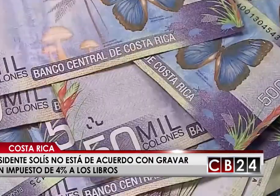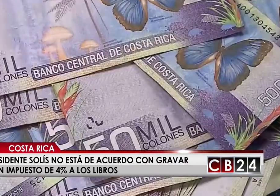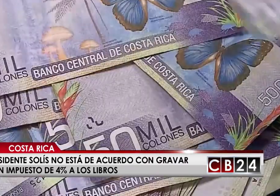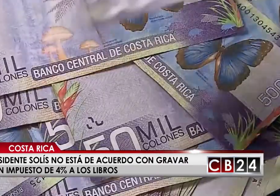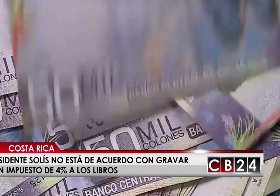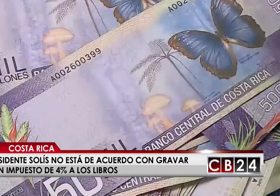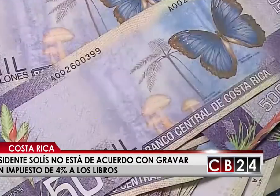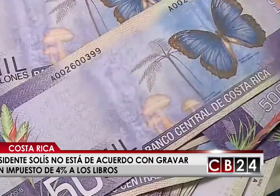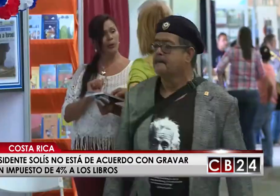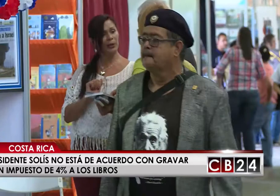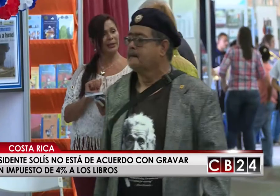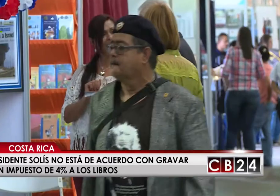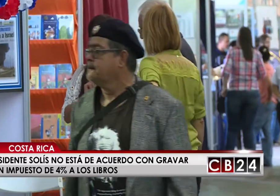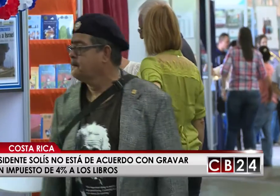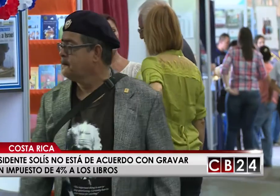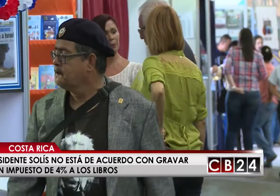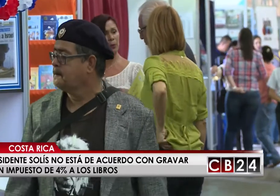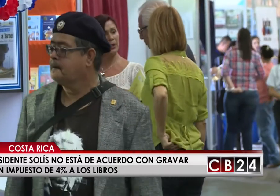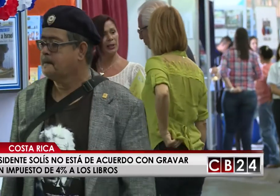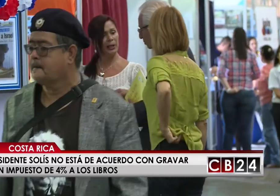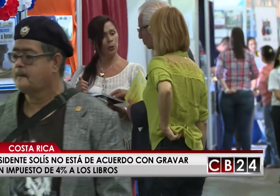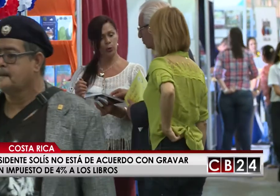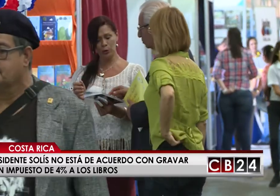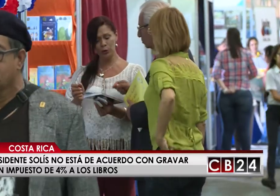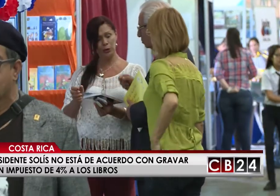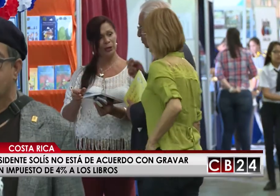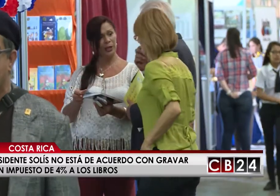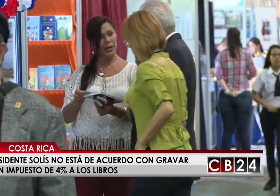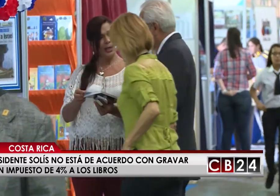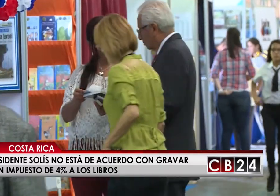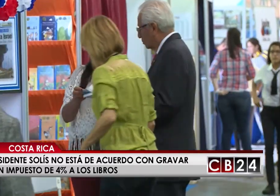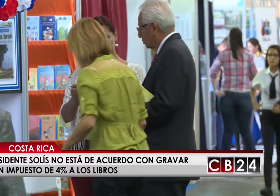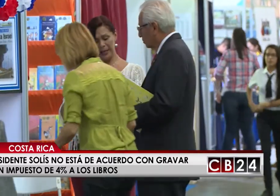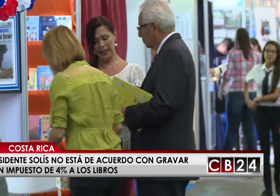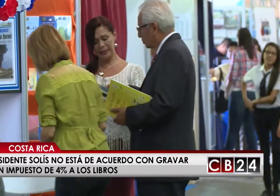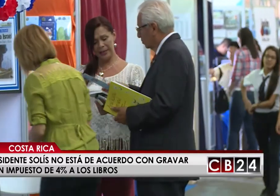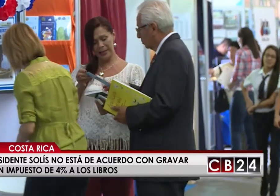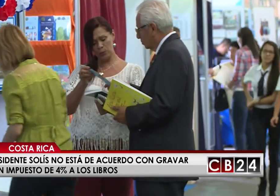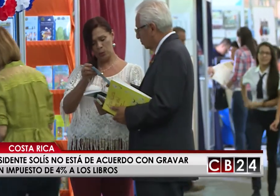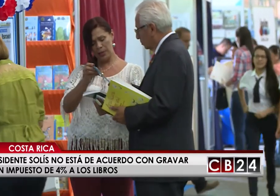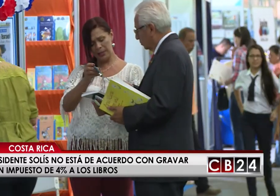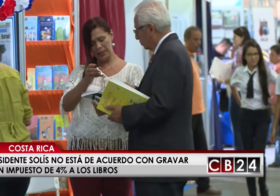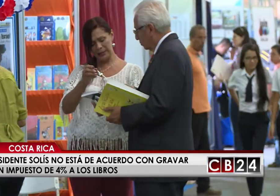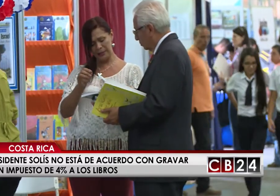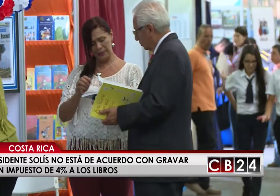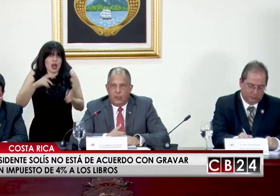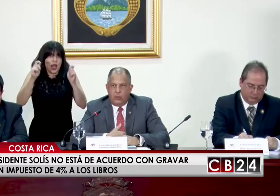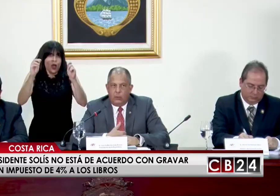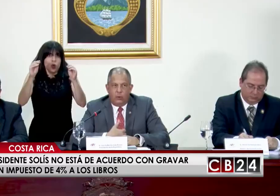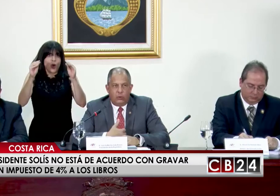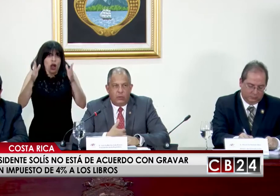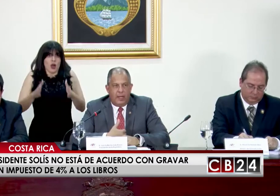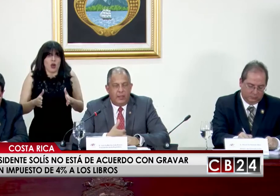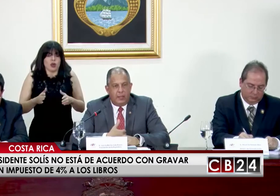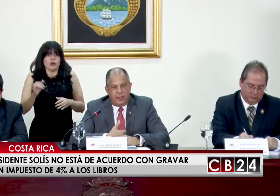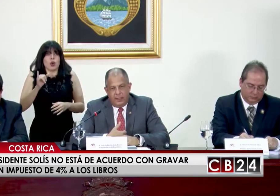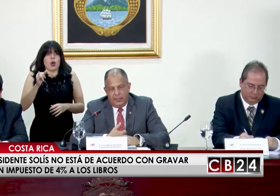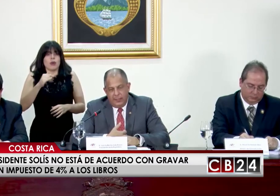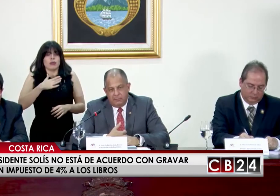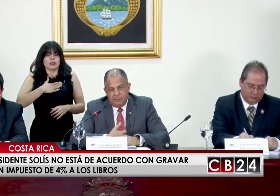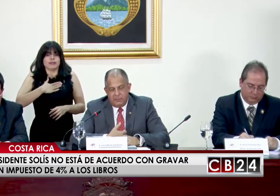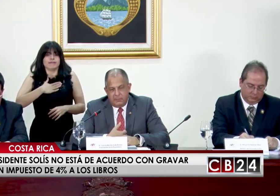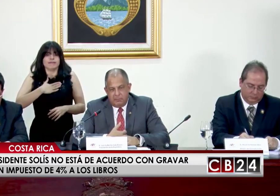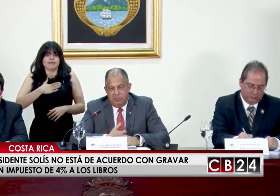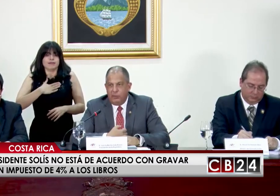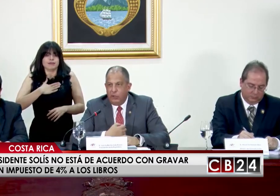lo que implicaría agravar una mayor cantidad de bienes y servicios que en la actualidad están exentos, entre ellos los libros. Como un